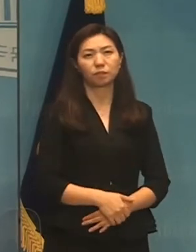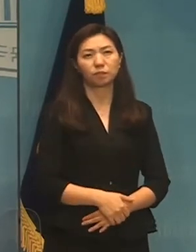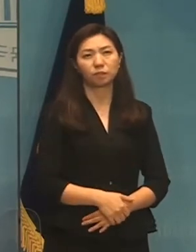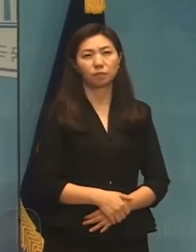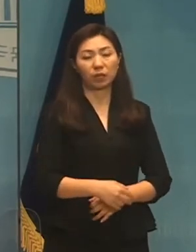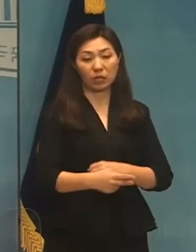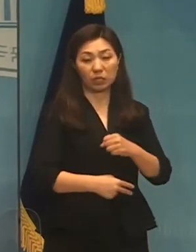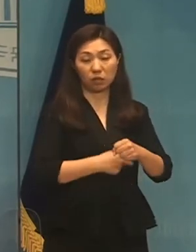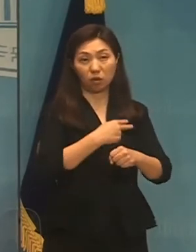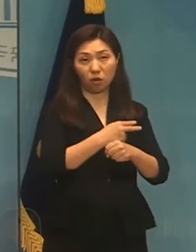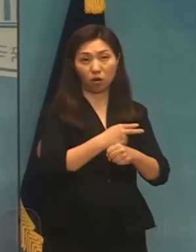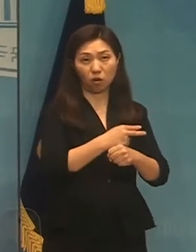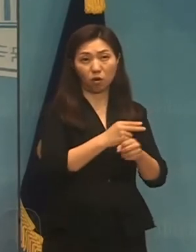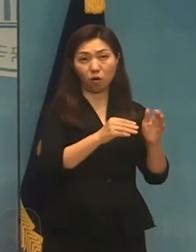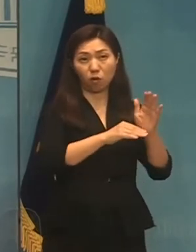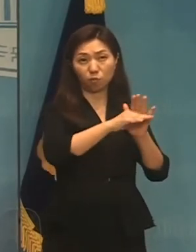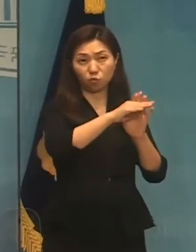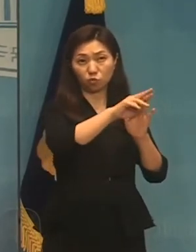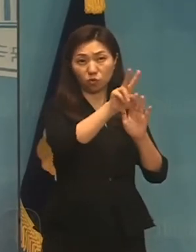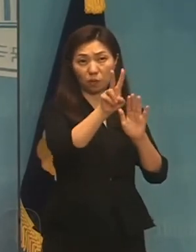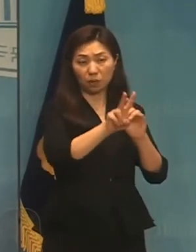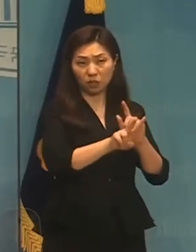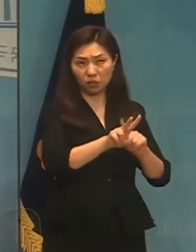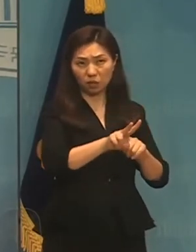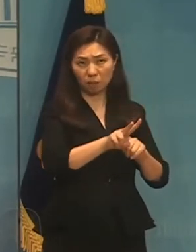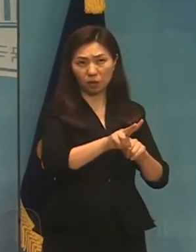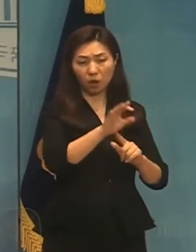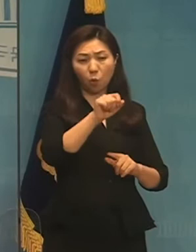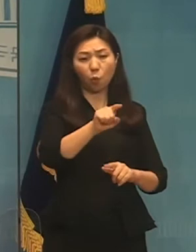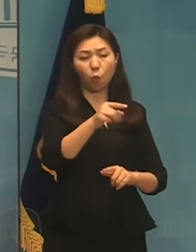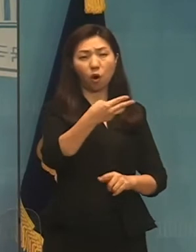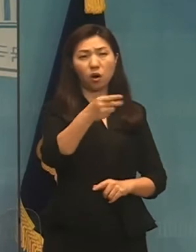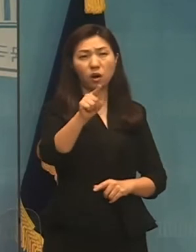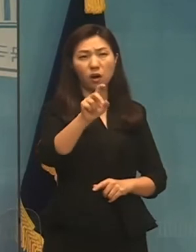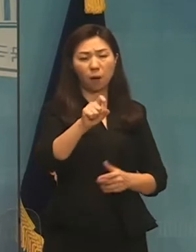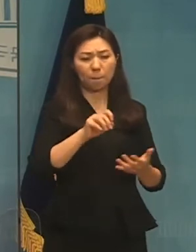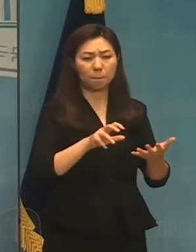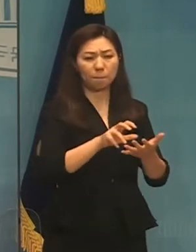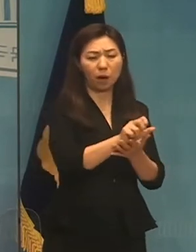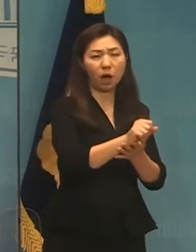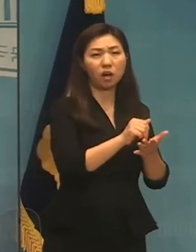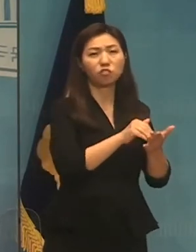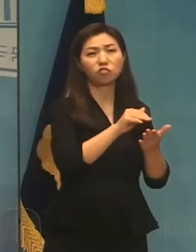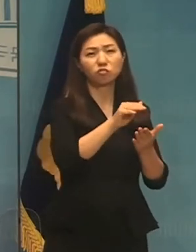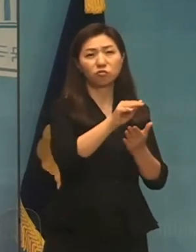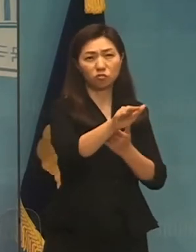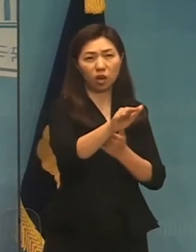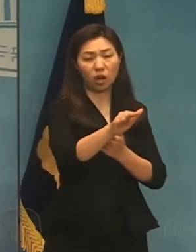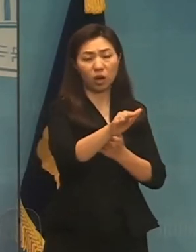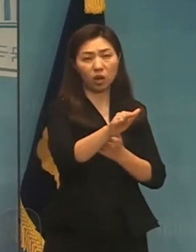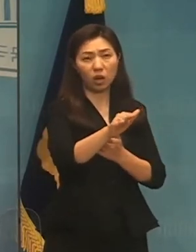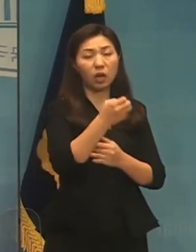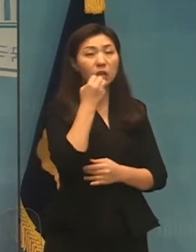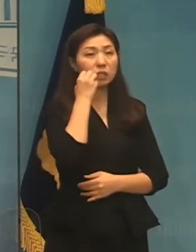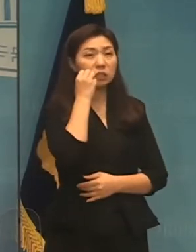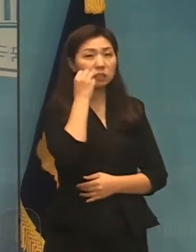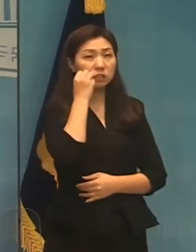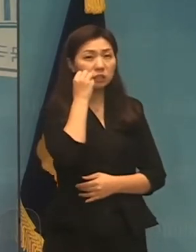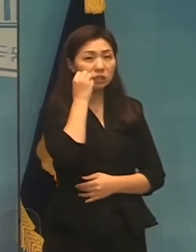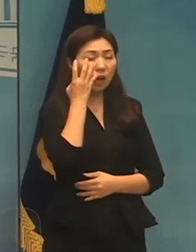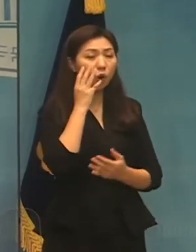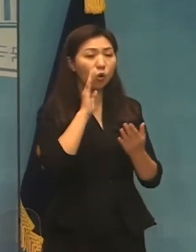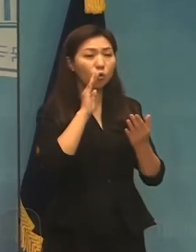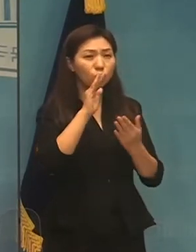2년 만에 베트남이 월남을 침략했고, 겨우 4개월 만에 월남은 전파 통일이 됐습니다.